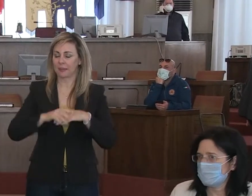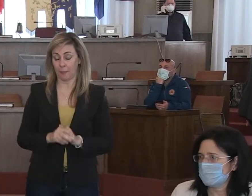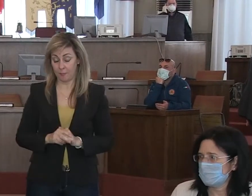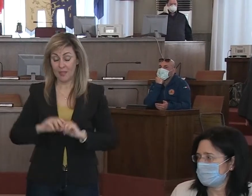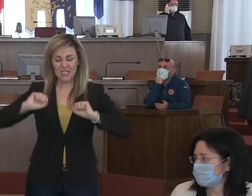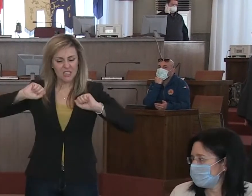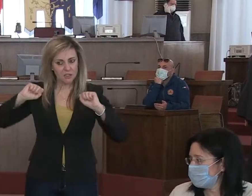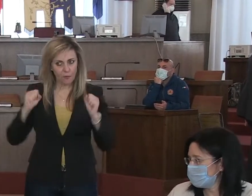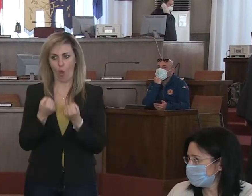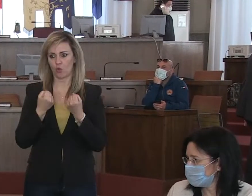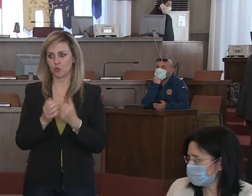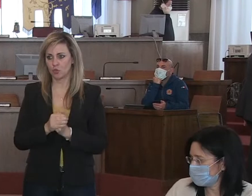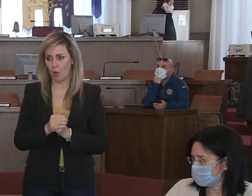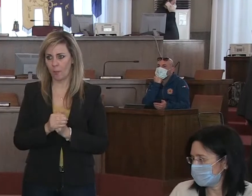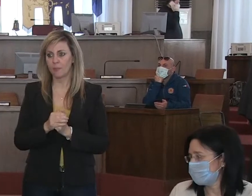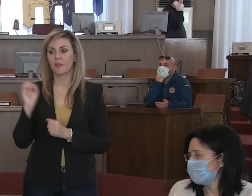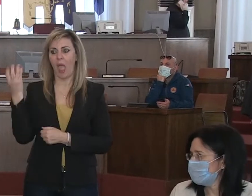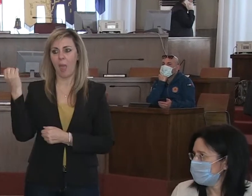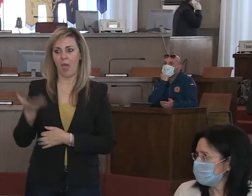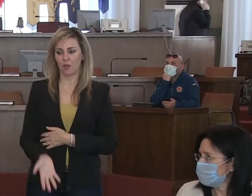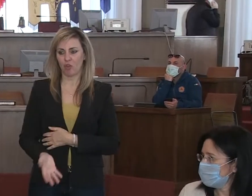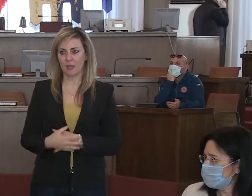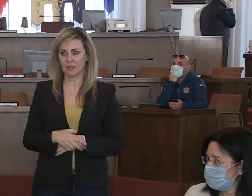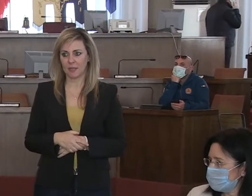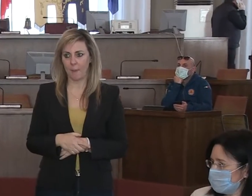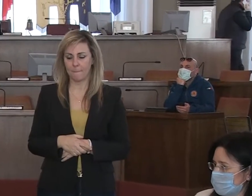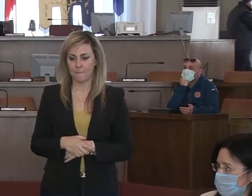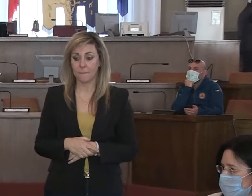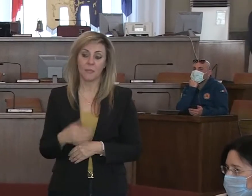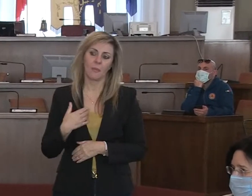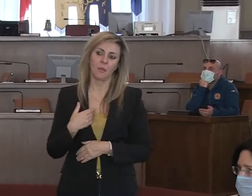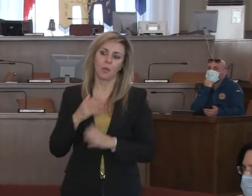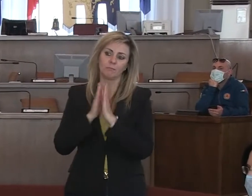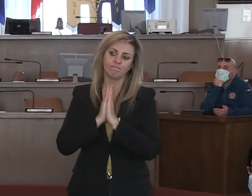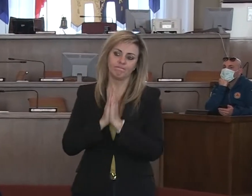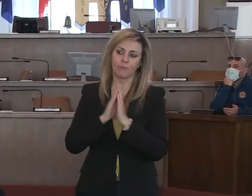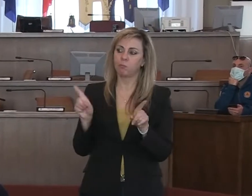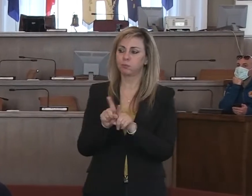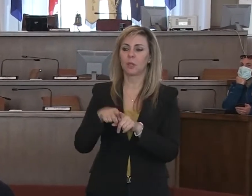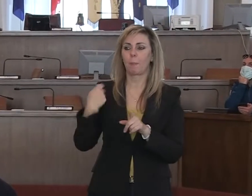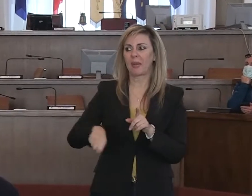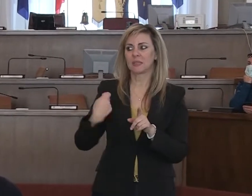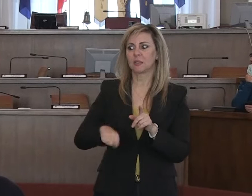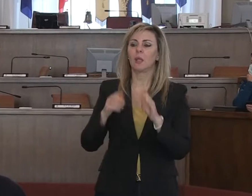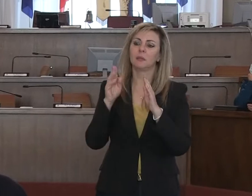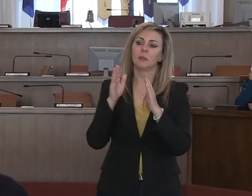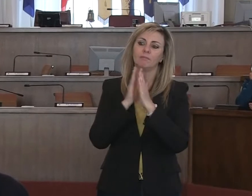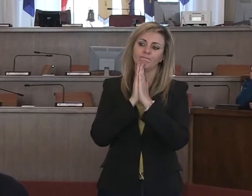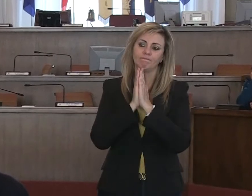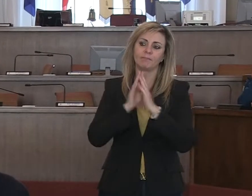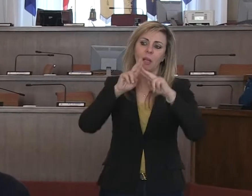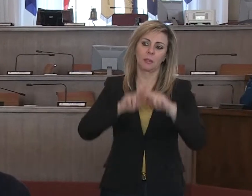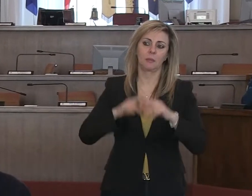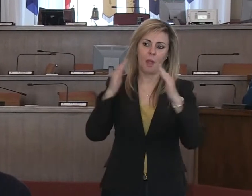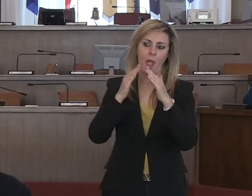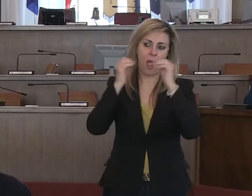in questa emergenza. Faccio mio anche l'appello che ha fatto il Presidente a rimanere a casa e non